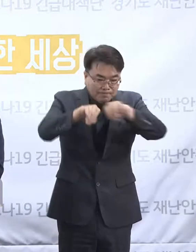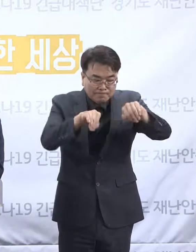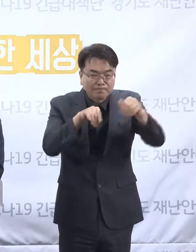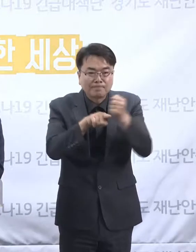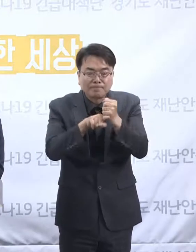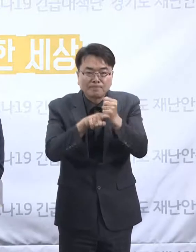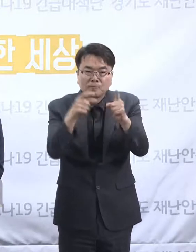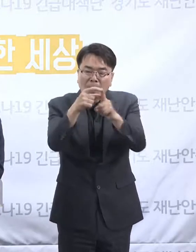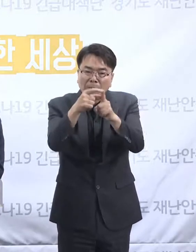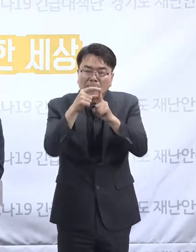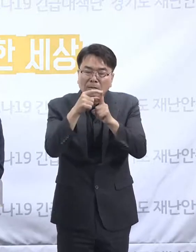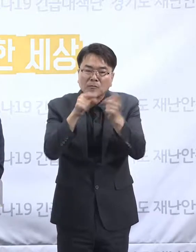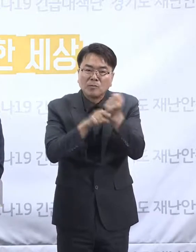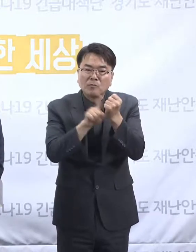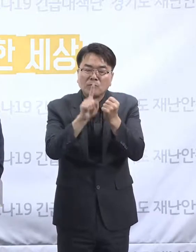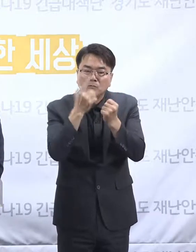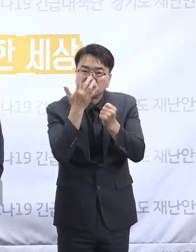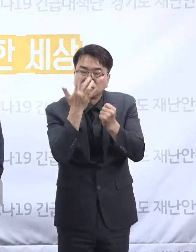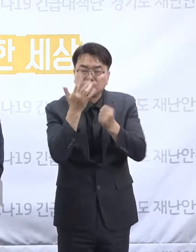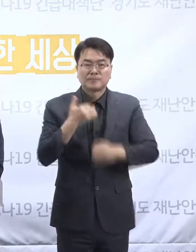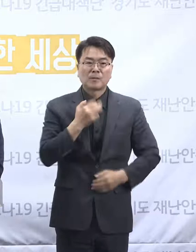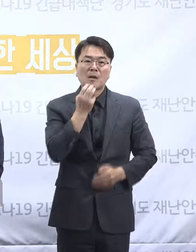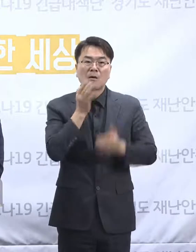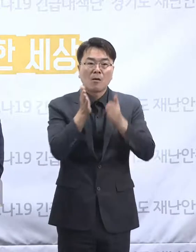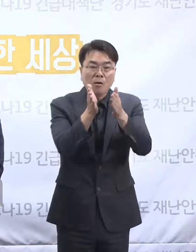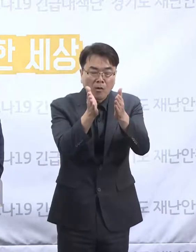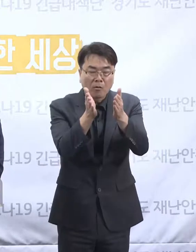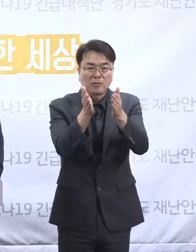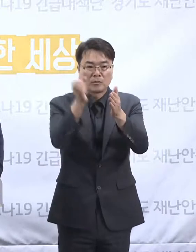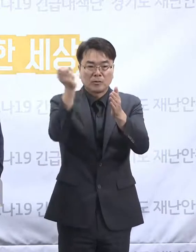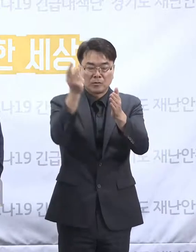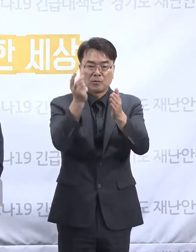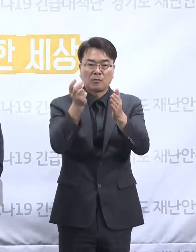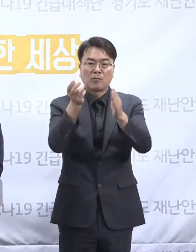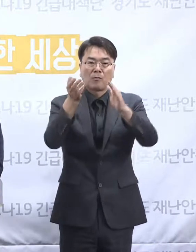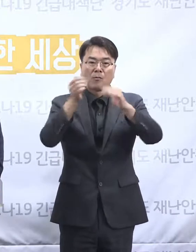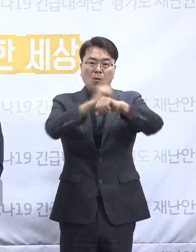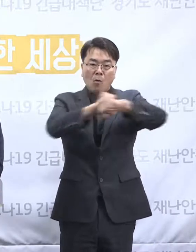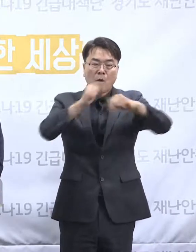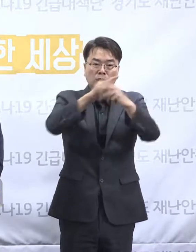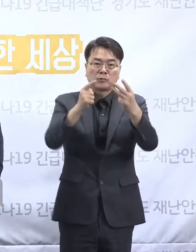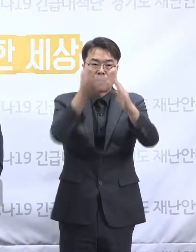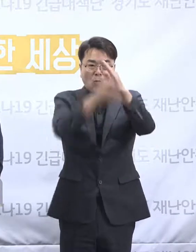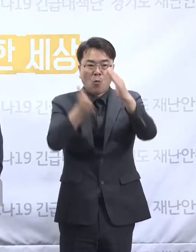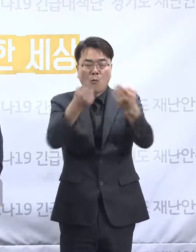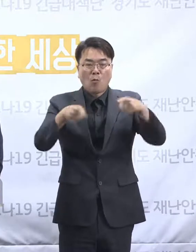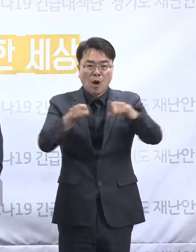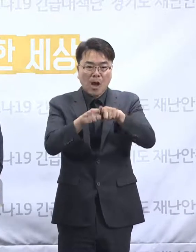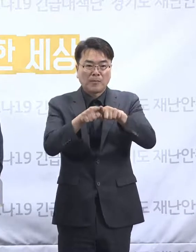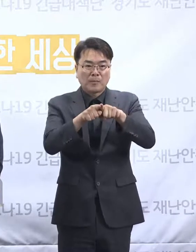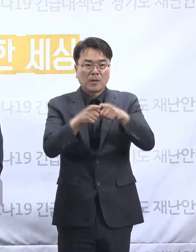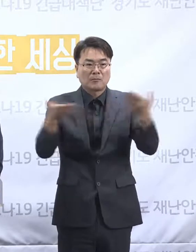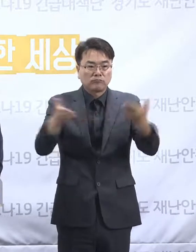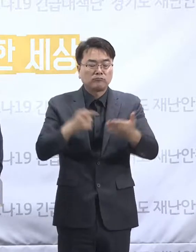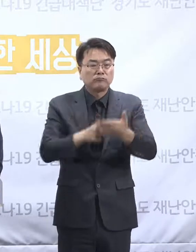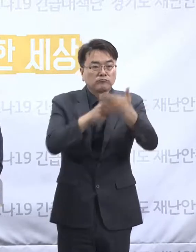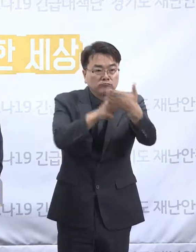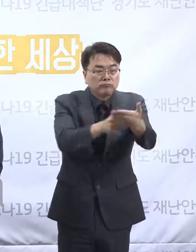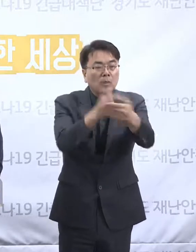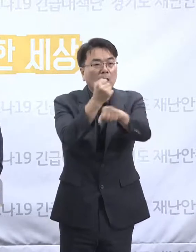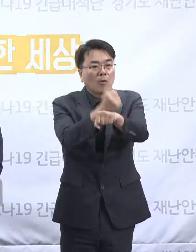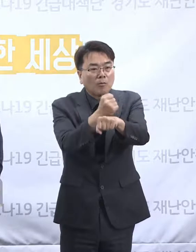저희들은 경기도와 광주시의 공무원들하고 함께 직무를 수행했고요. 또